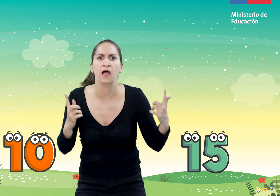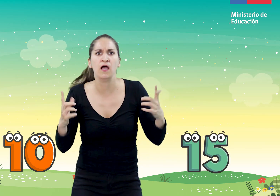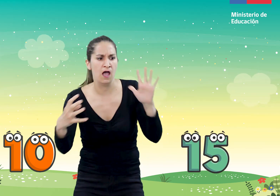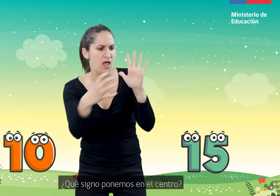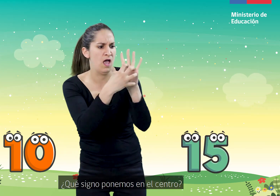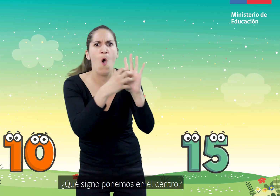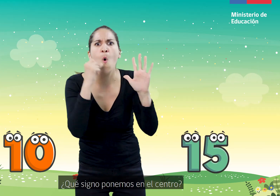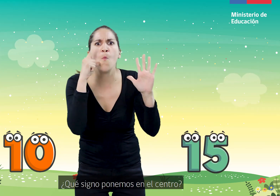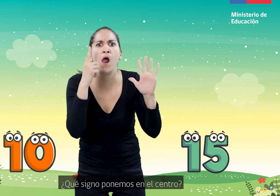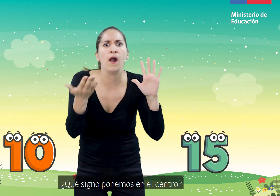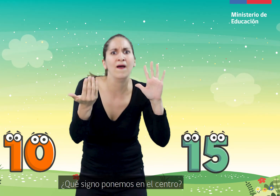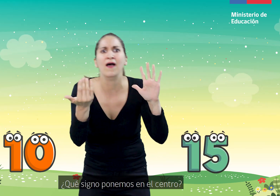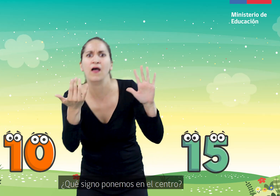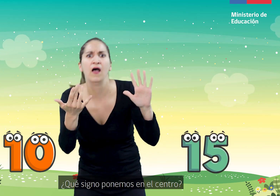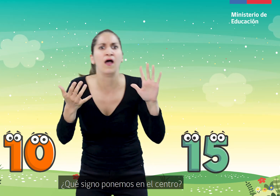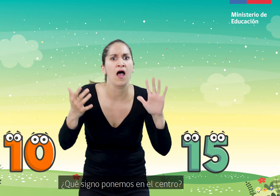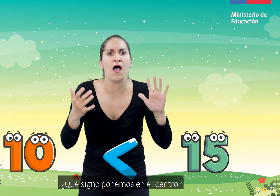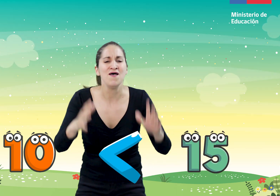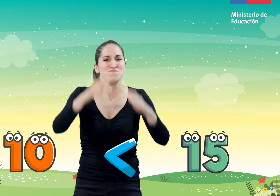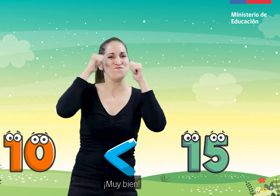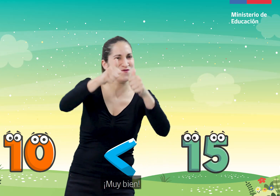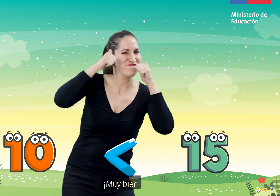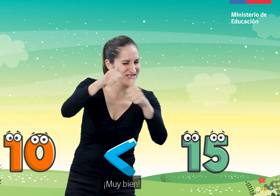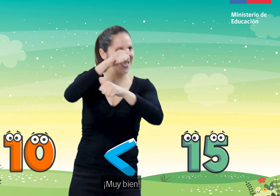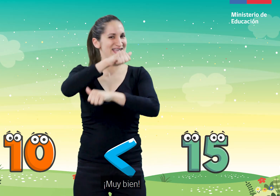¿Qué signo ponemos en el centro? ¡Muy bien!